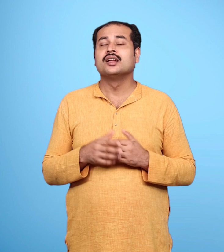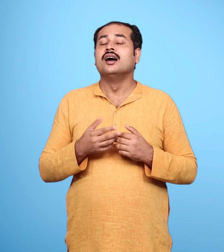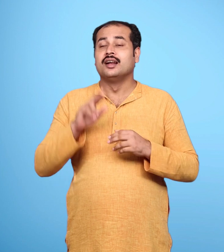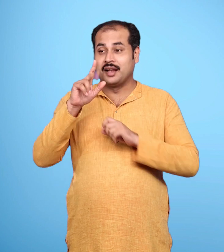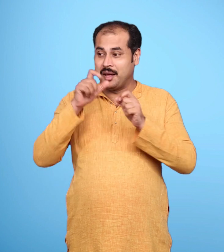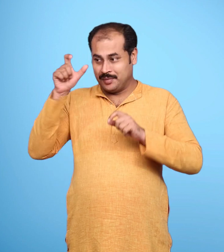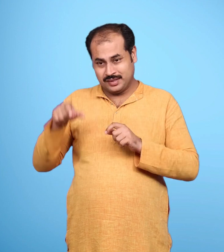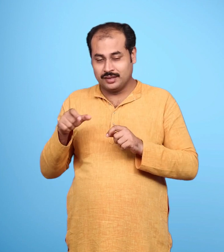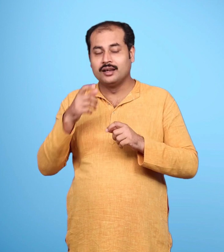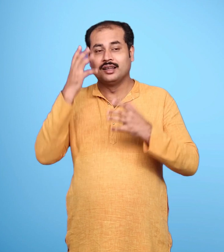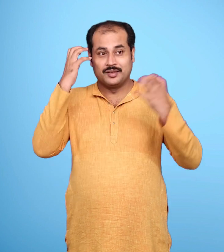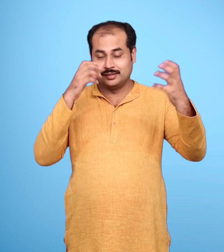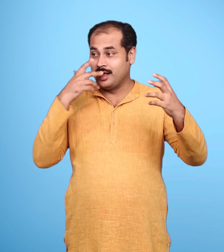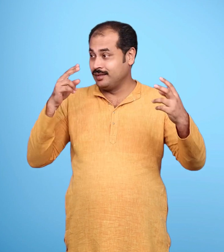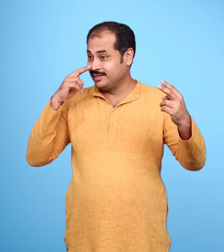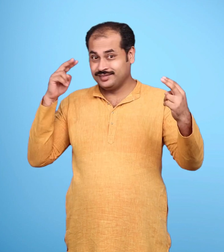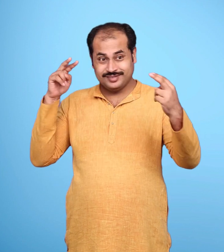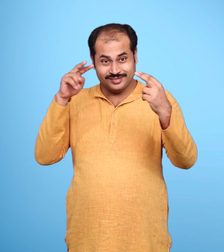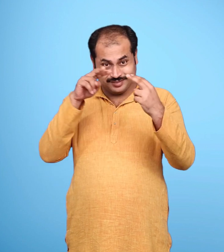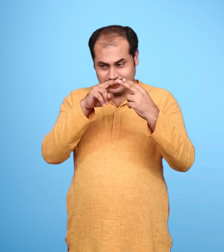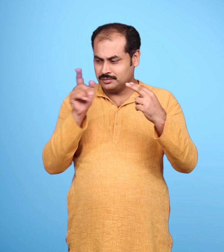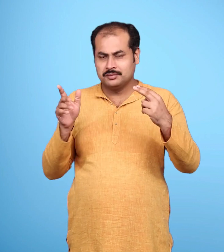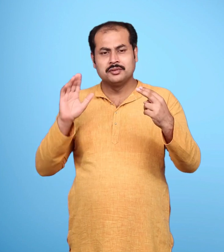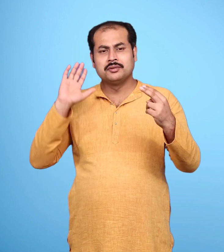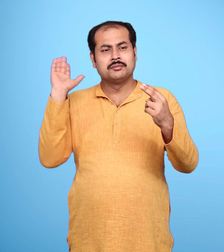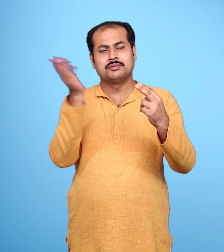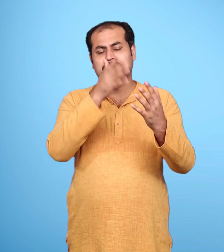राम तुझे अपनी द्रिष्टी से जलाकर राख कर सकते हैं